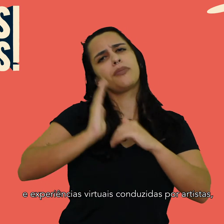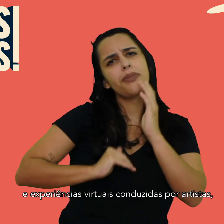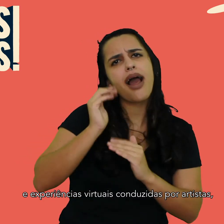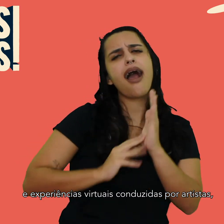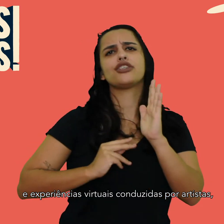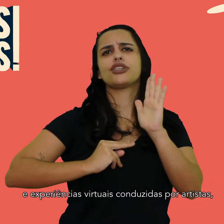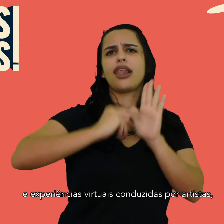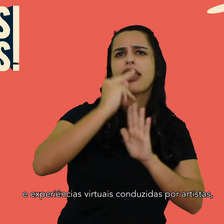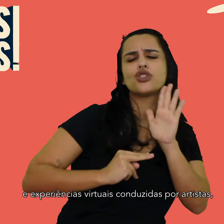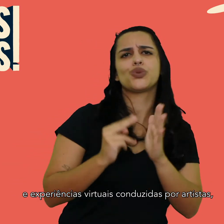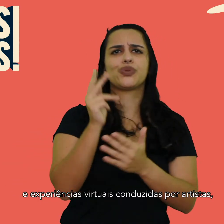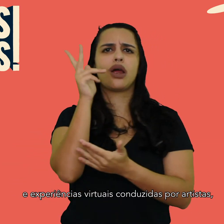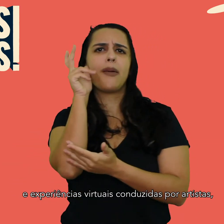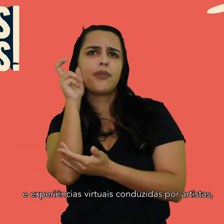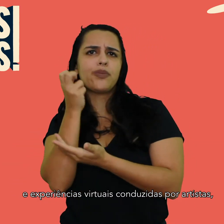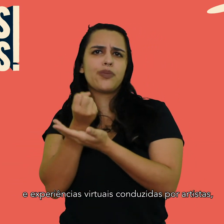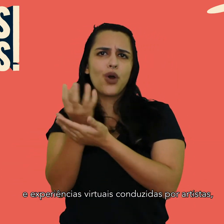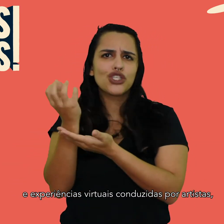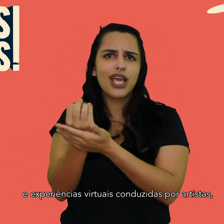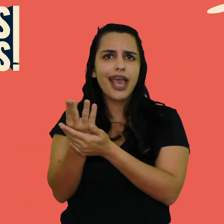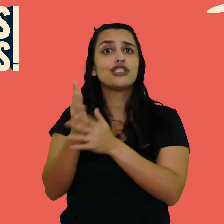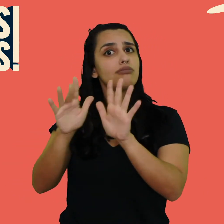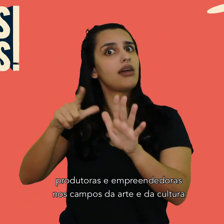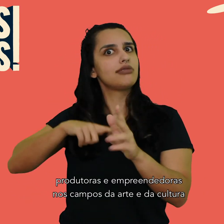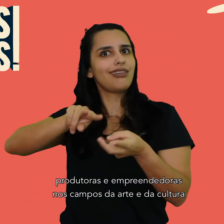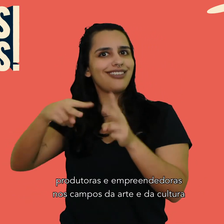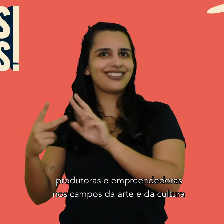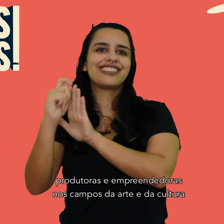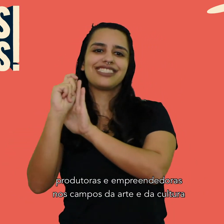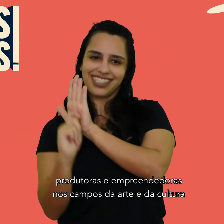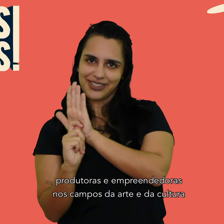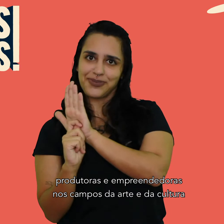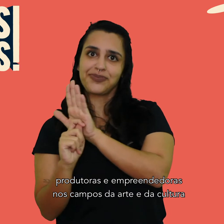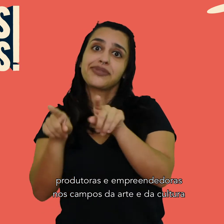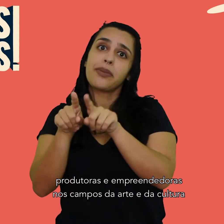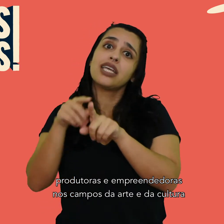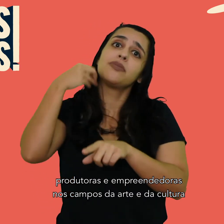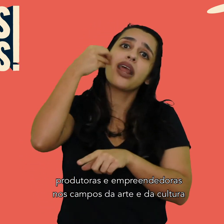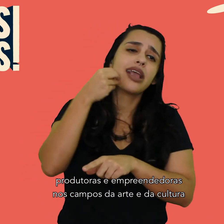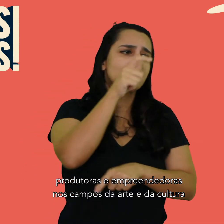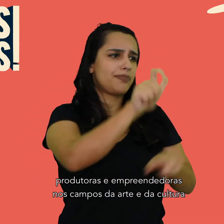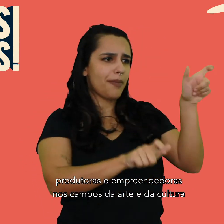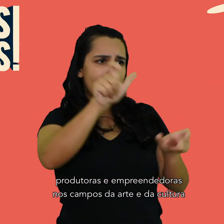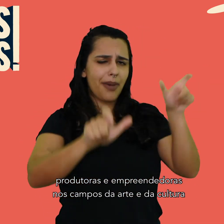experiências virtuais conduzidas por artistas, produtoras e empreendedoras no campo da arte e da cultura,